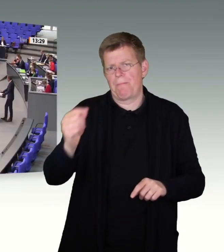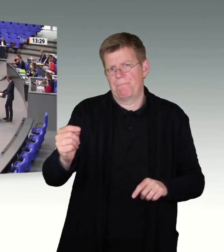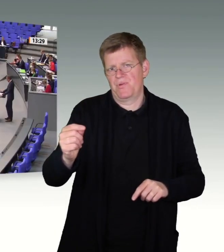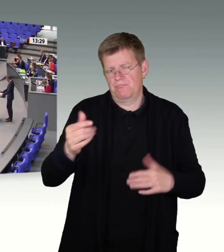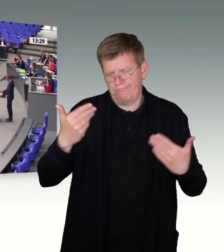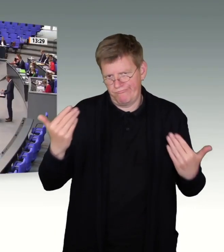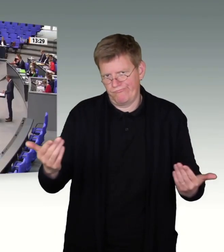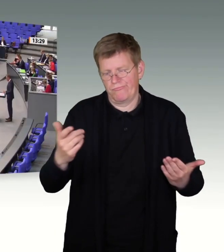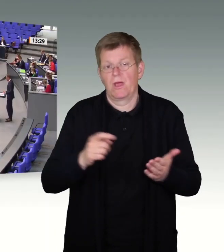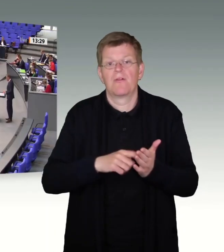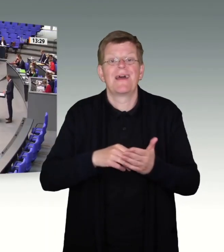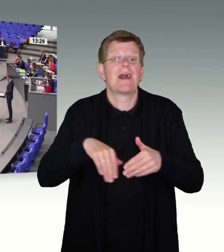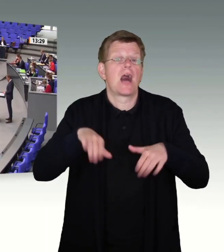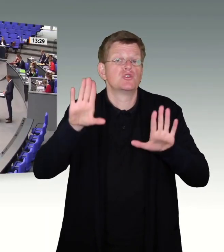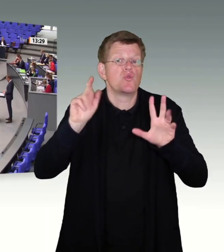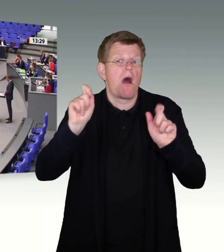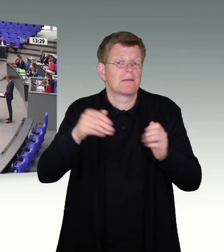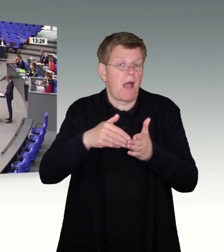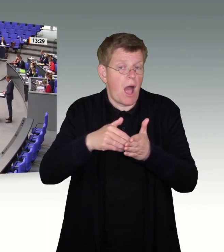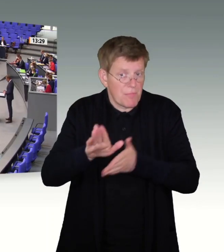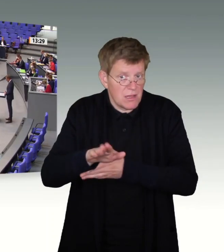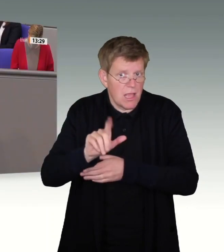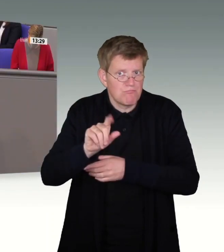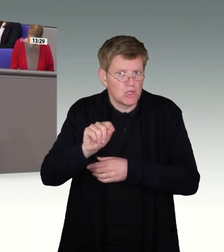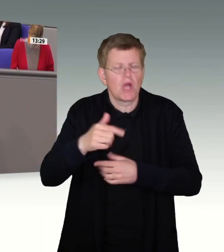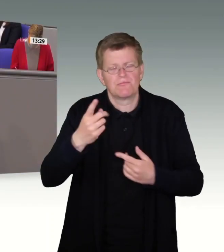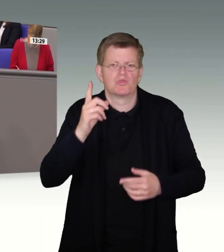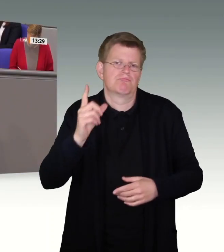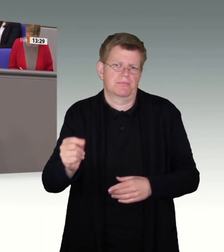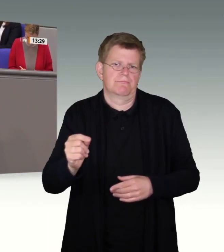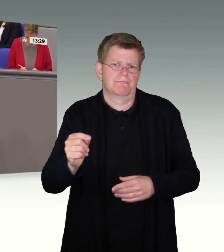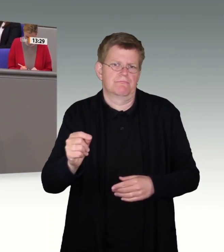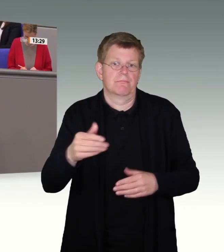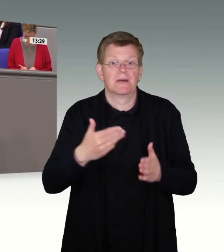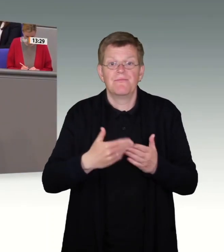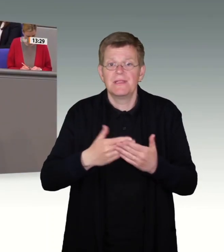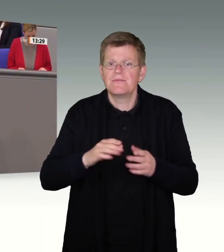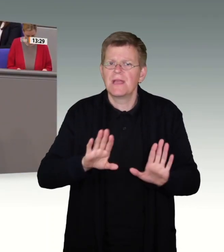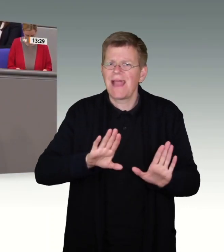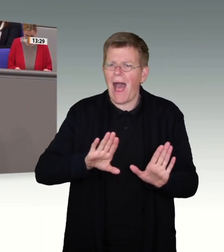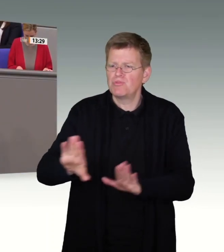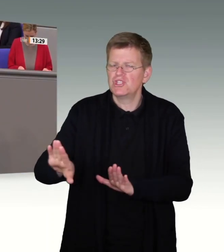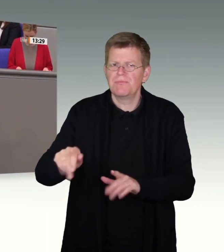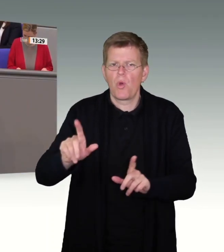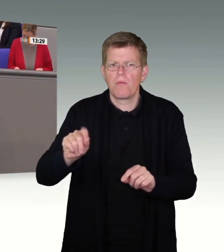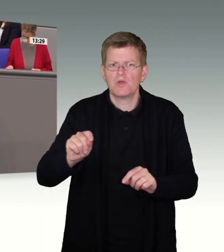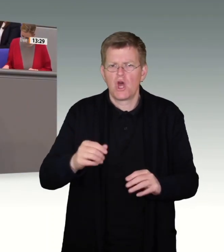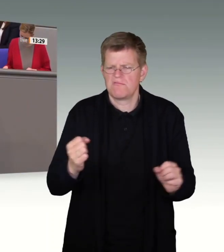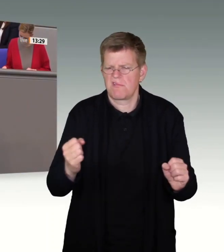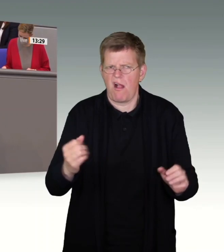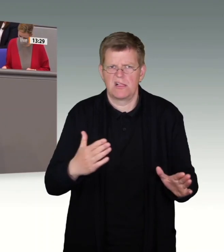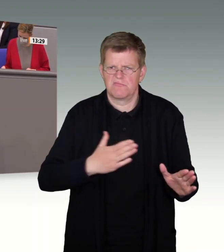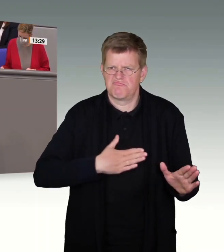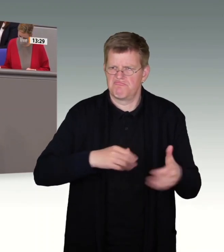Abschiebungen sind eben kein Ausdruck eines kaltherzigen Staates. Ganz im Gegenteil,